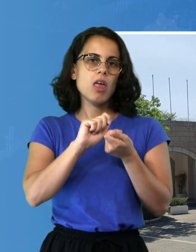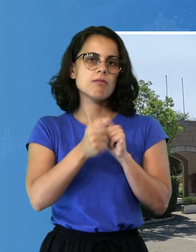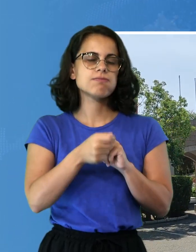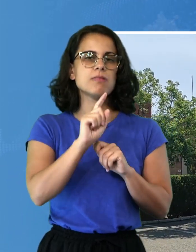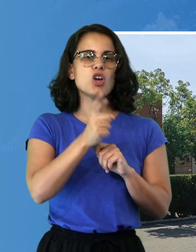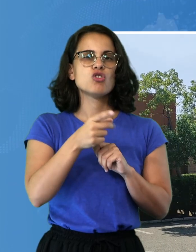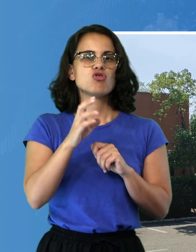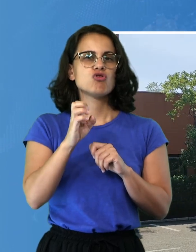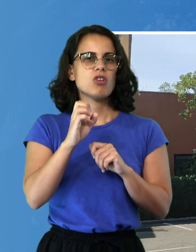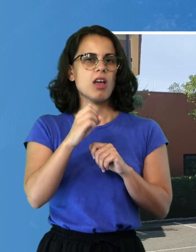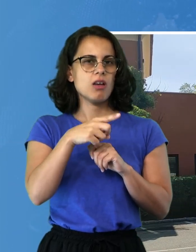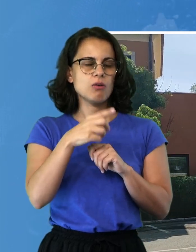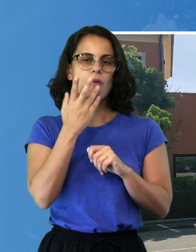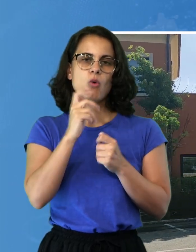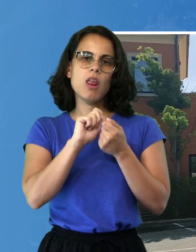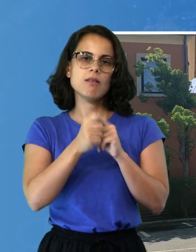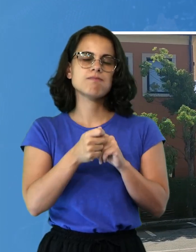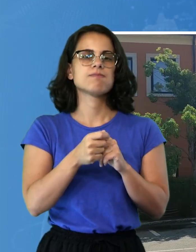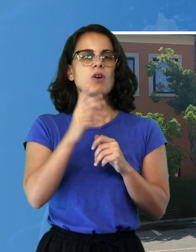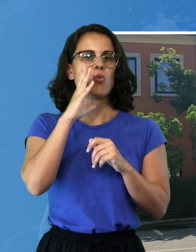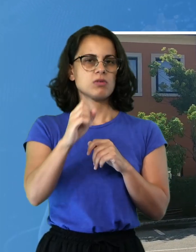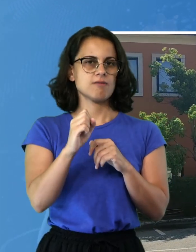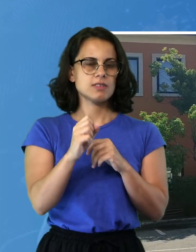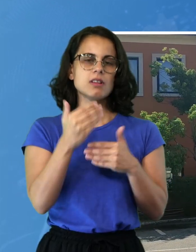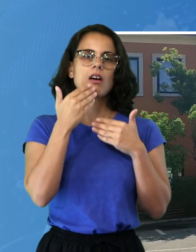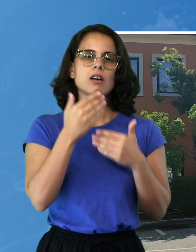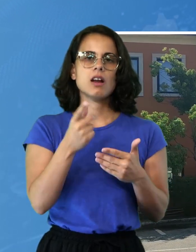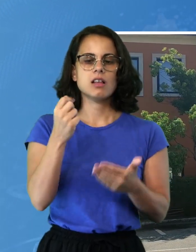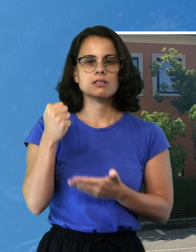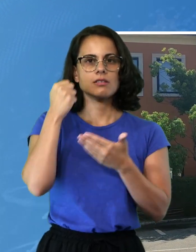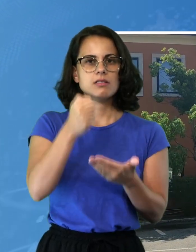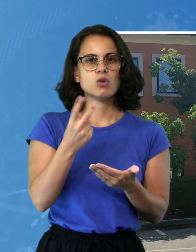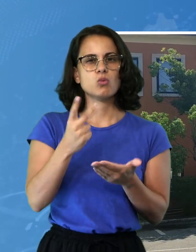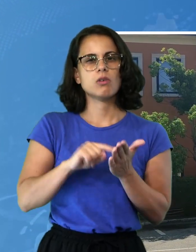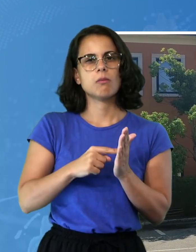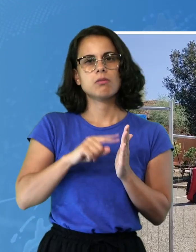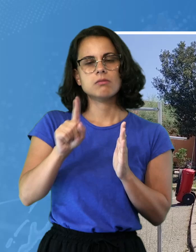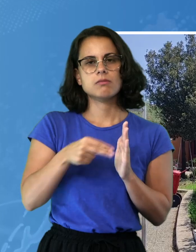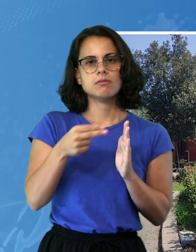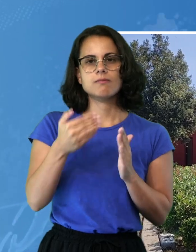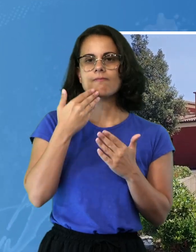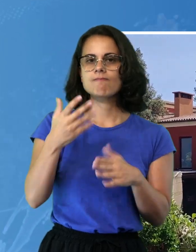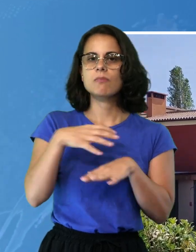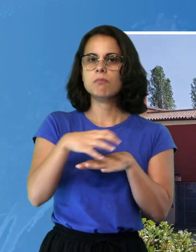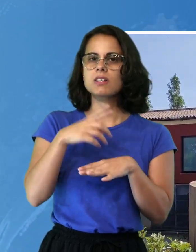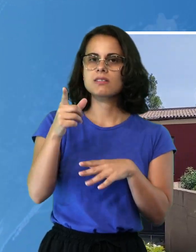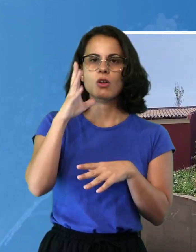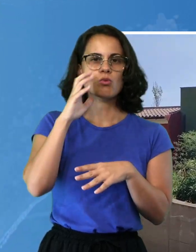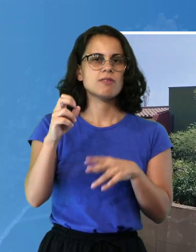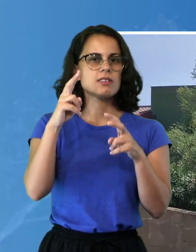'ospitalità universitaria è stata finanziata con oltre 2 milioni di euro dal Ministero dell'Università e della Ricerca con fondi